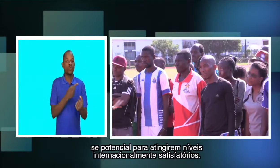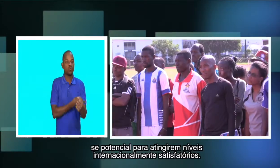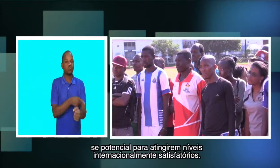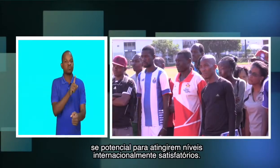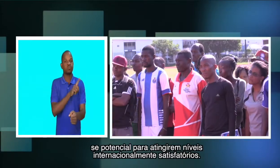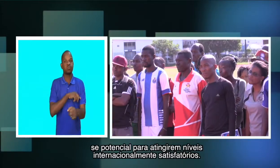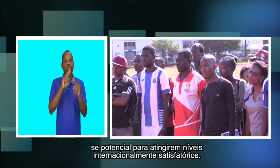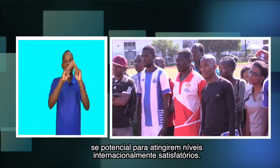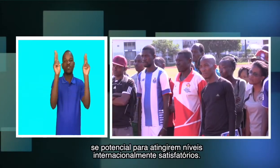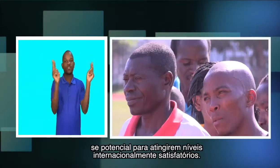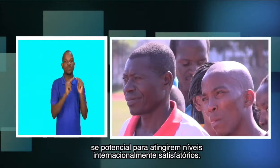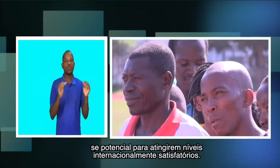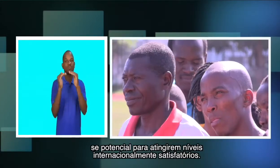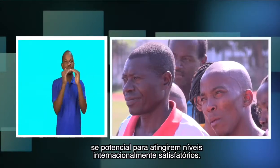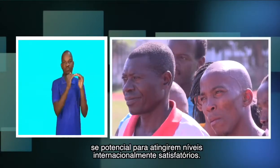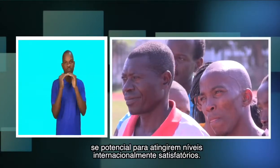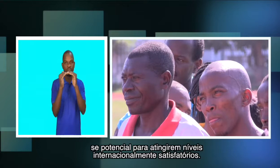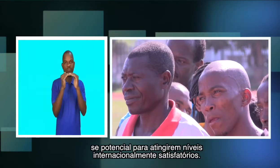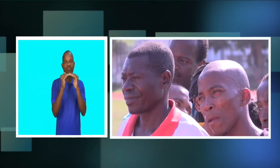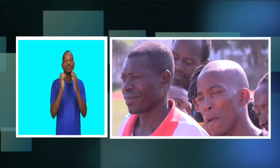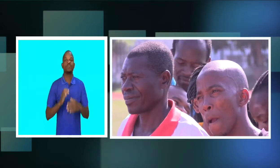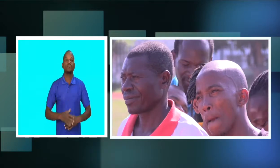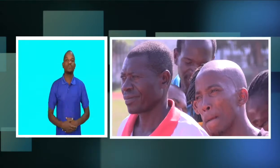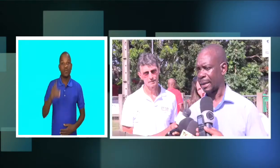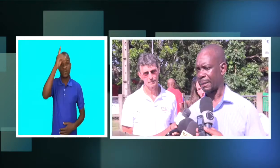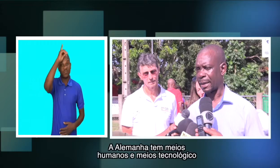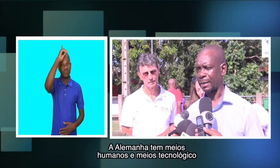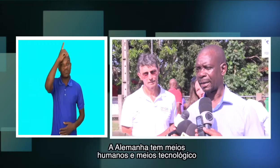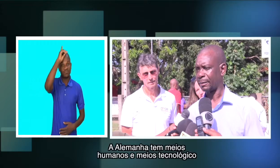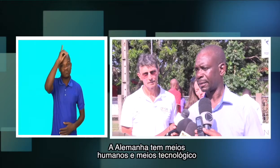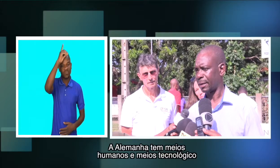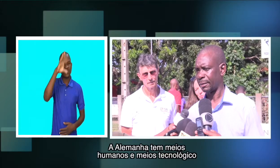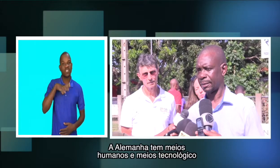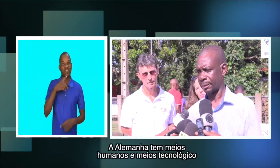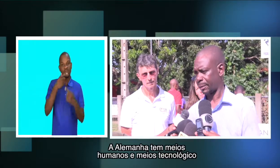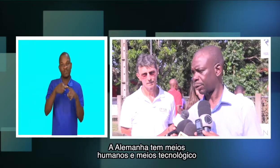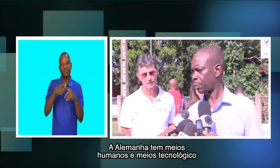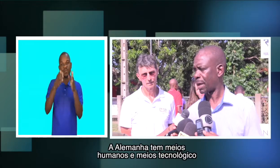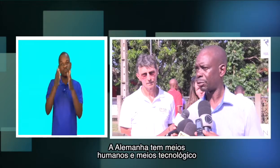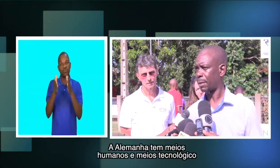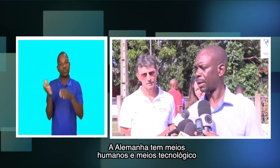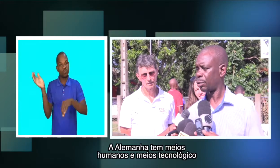internacionais satisfatórios. A Alemanha tem meios humanos, tem meios